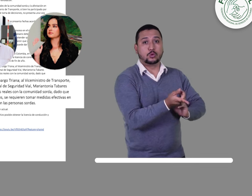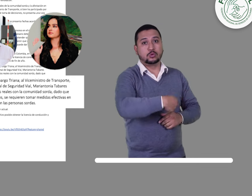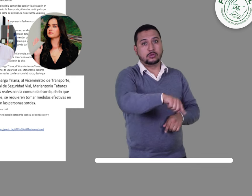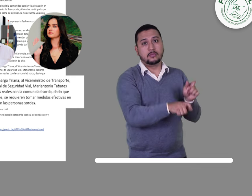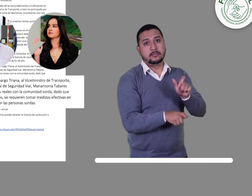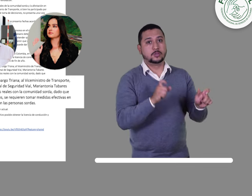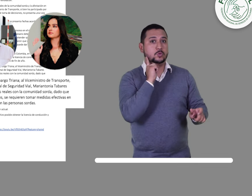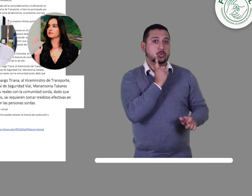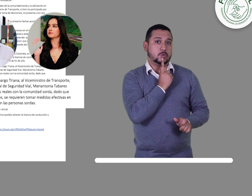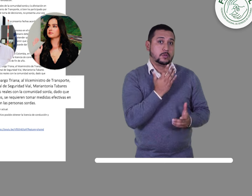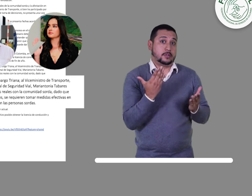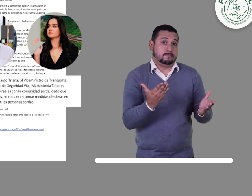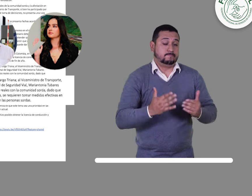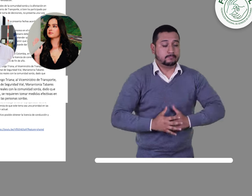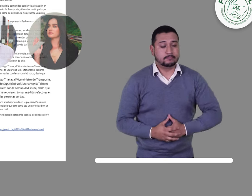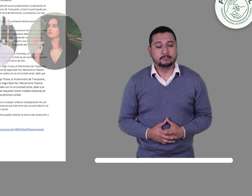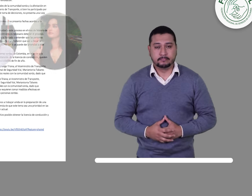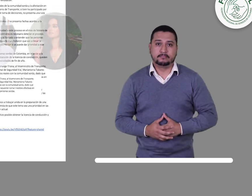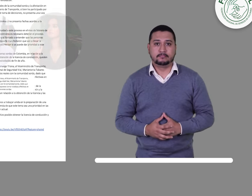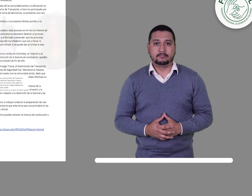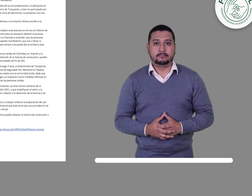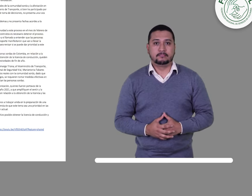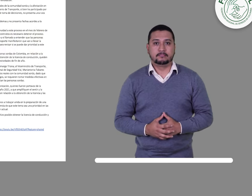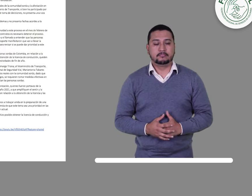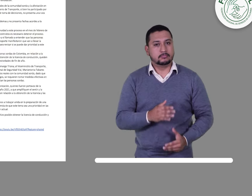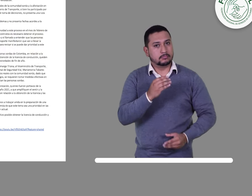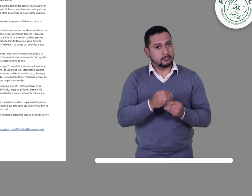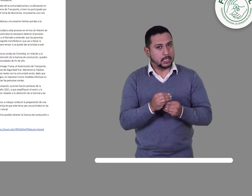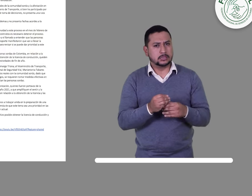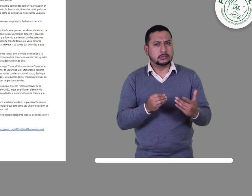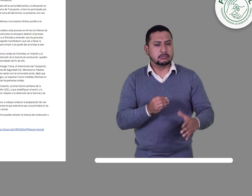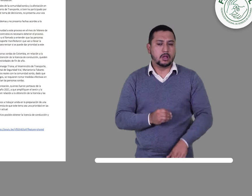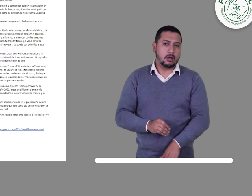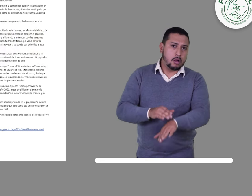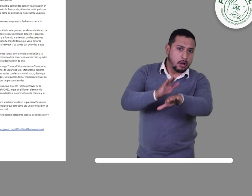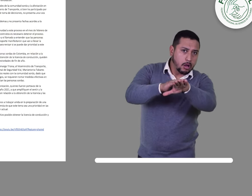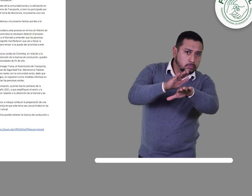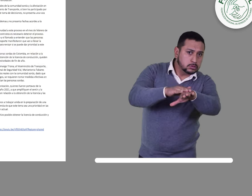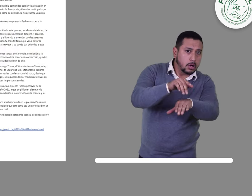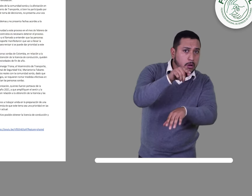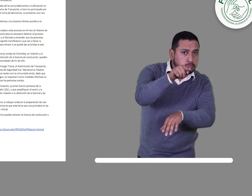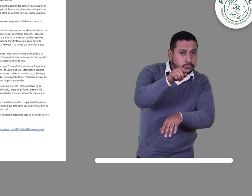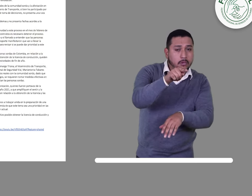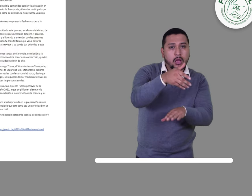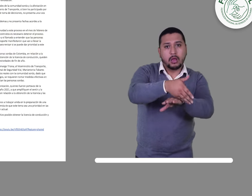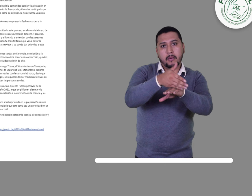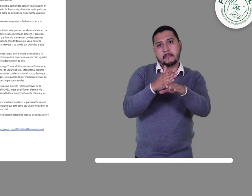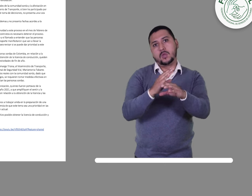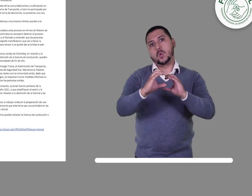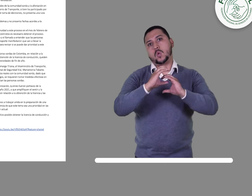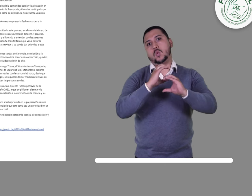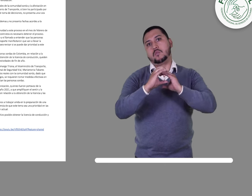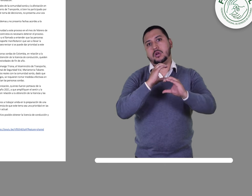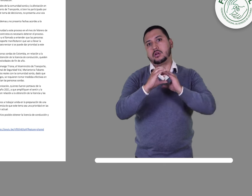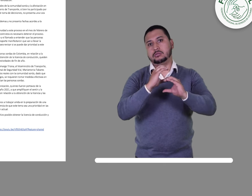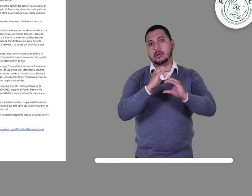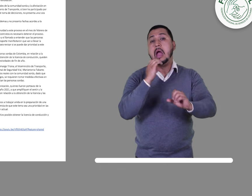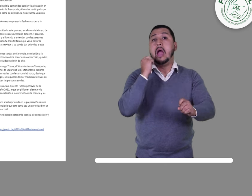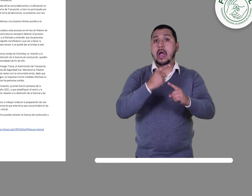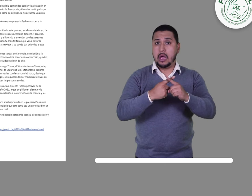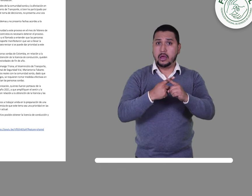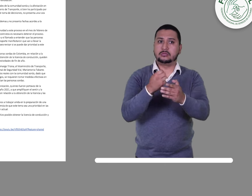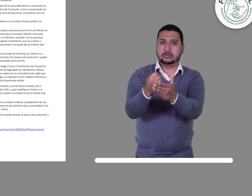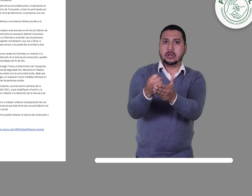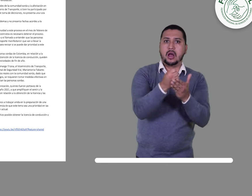enfrentan las personas sordas. De igual forma, hacemos un llamado a los medios de comunicación, quienes